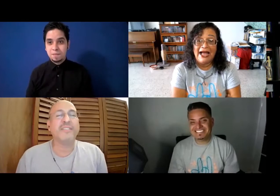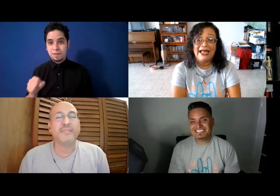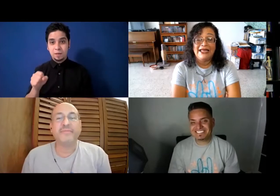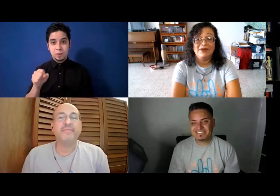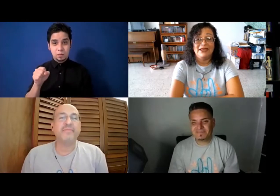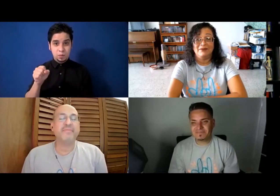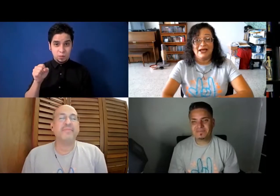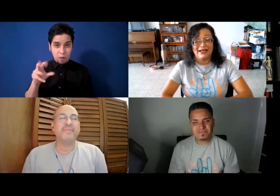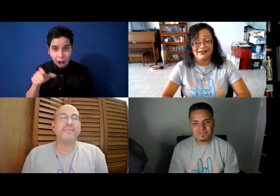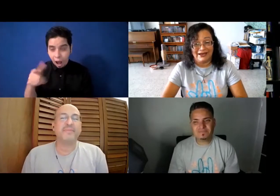¡Ay, mi madre!